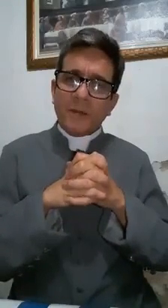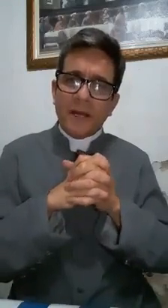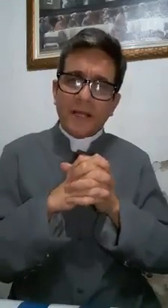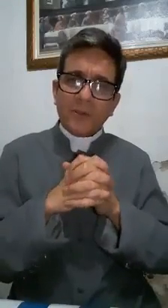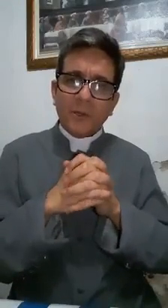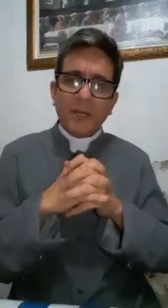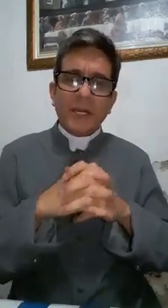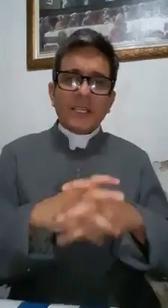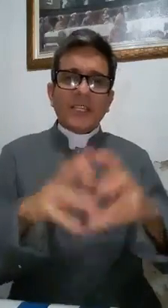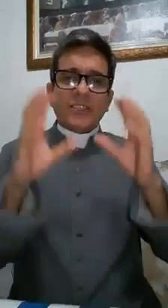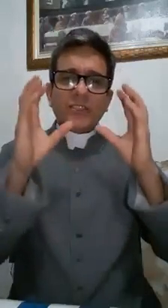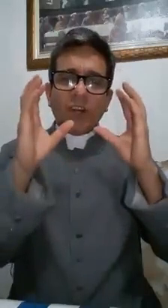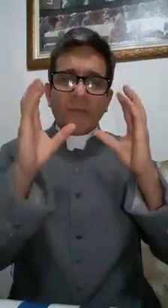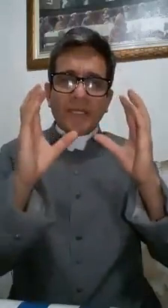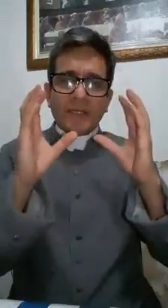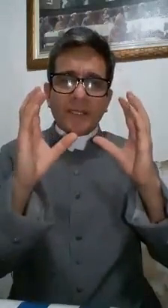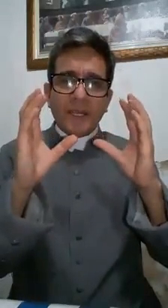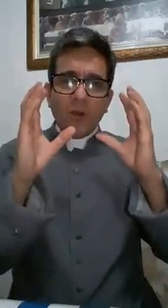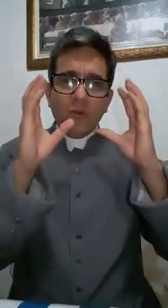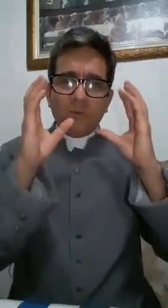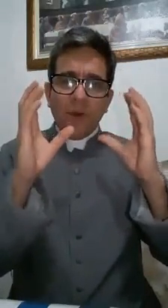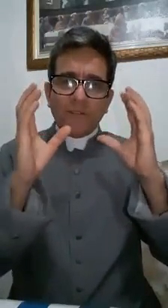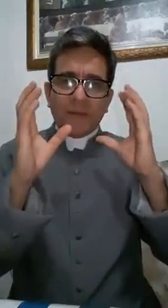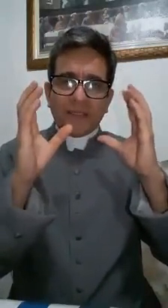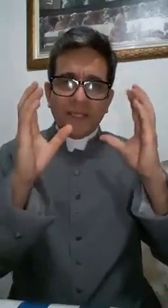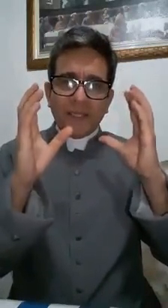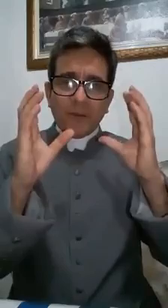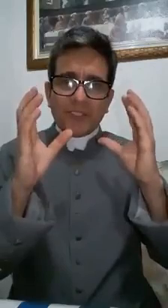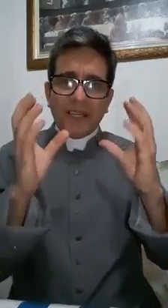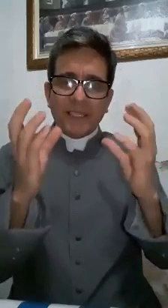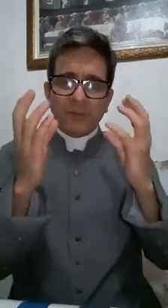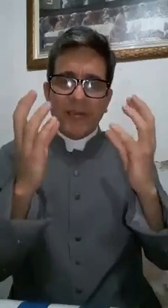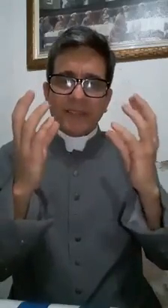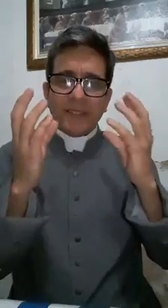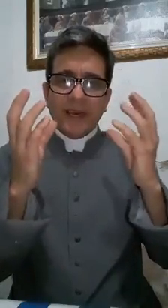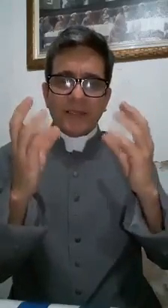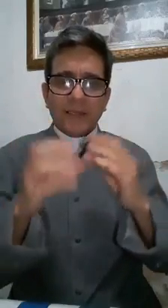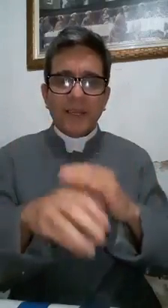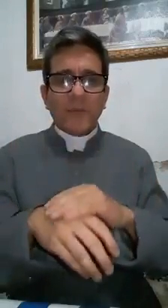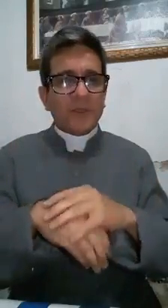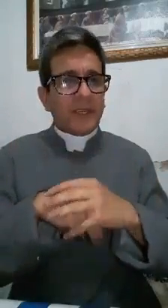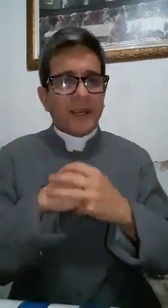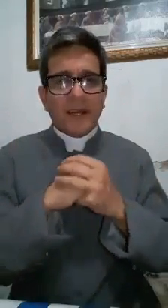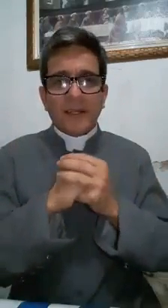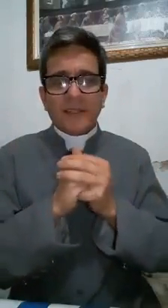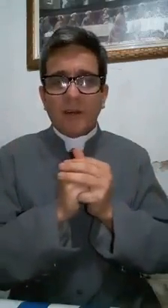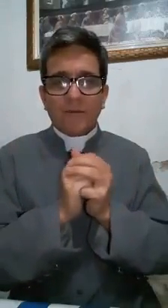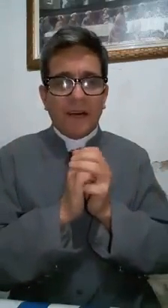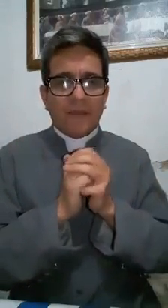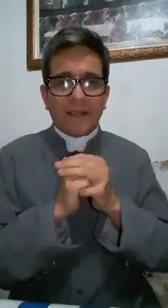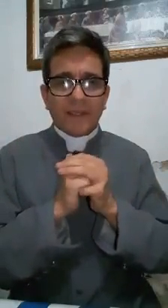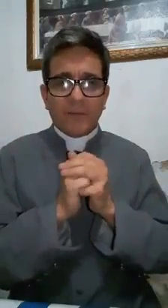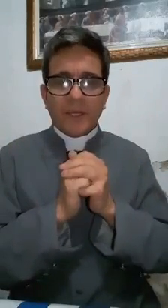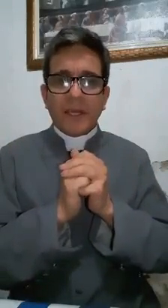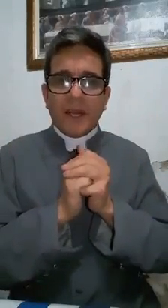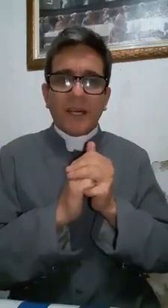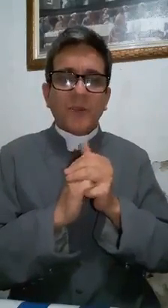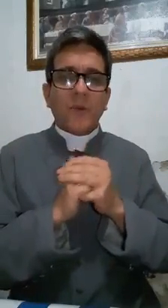trabalhador, que somente o povo brasileiro, saindo dessa inércia, poderá salvar a nação. Caso